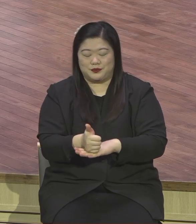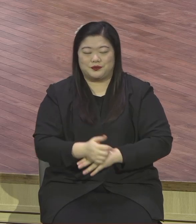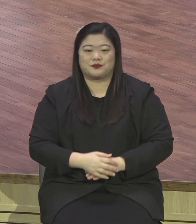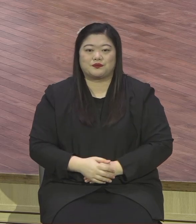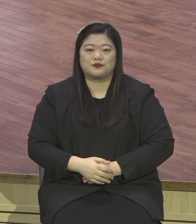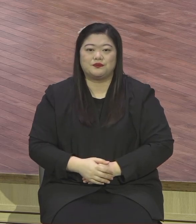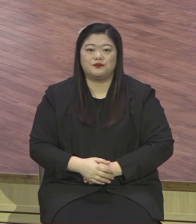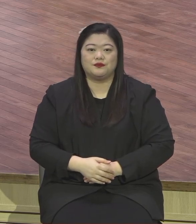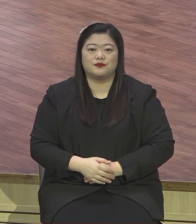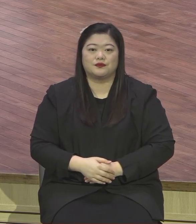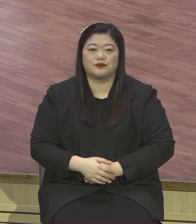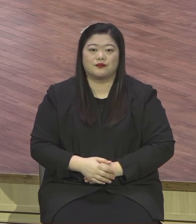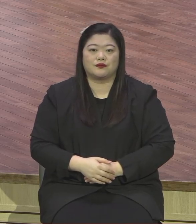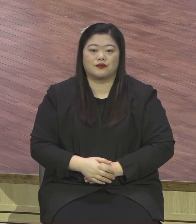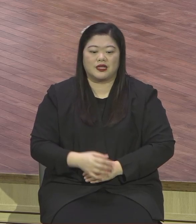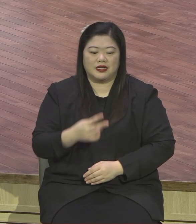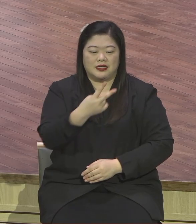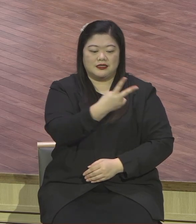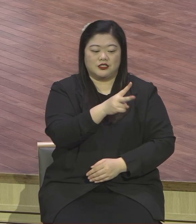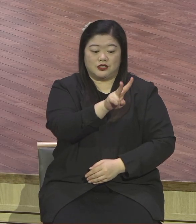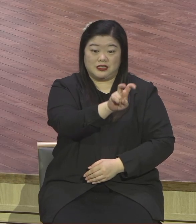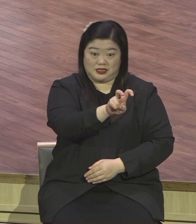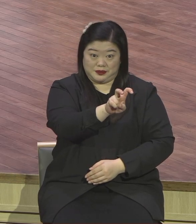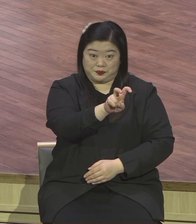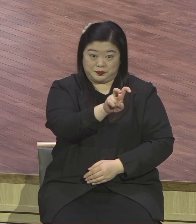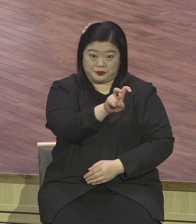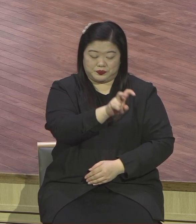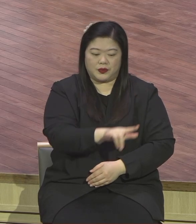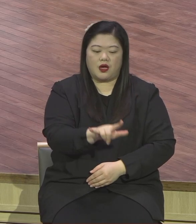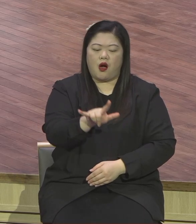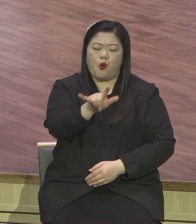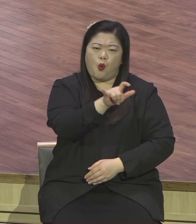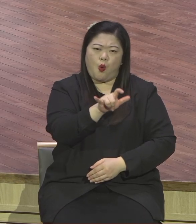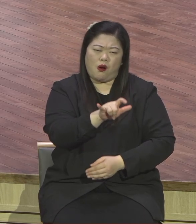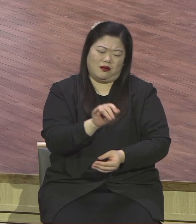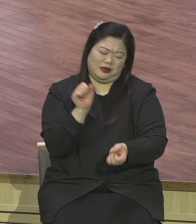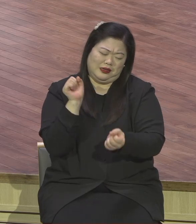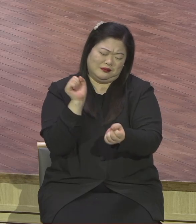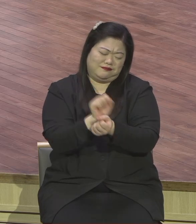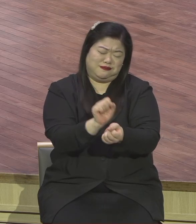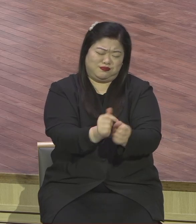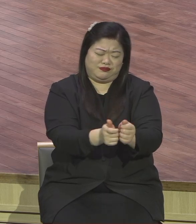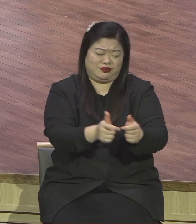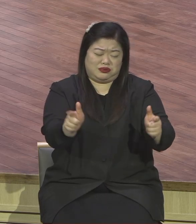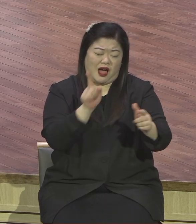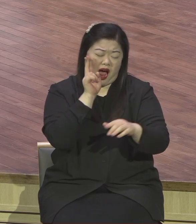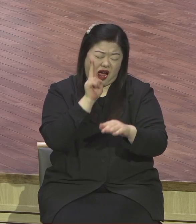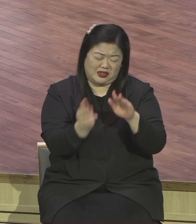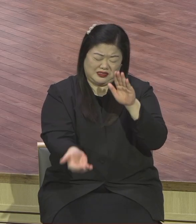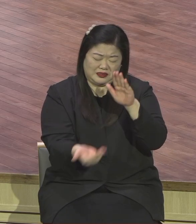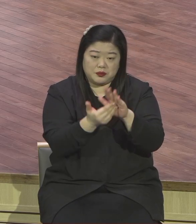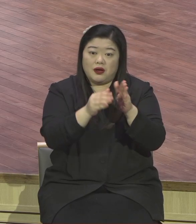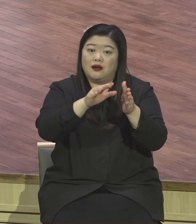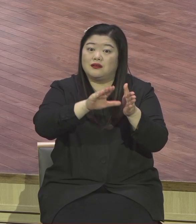2020년 코로나19 한참 확산될 때 전